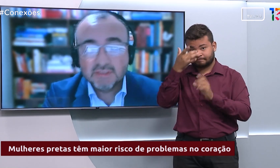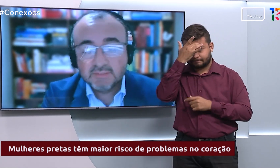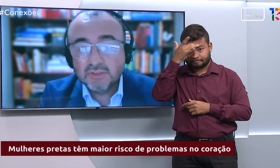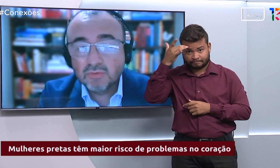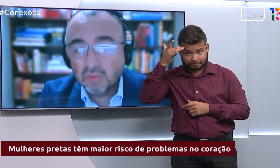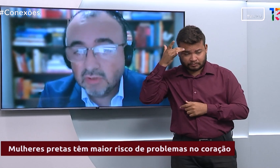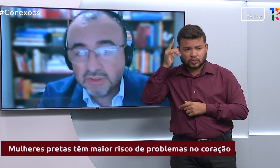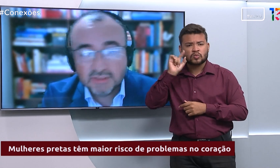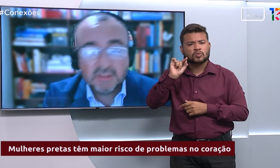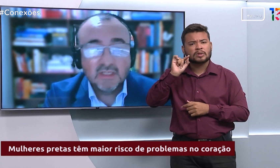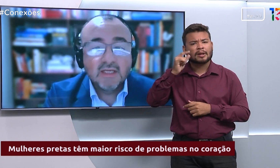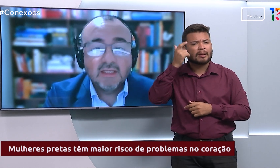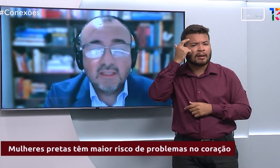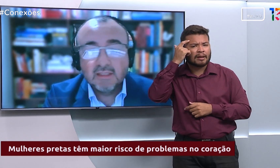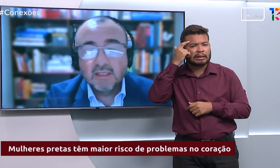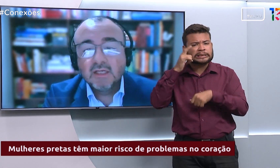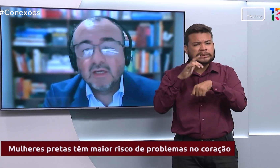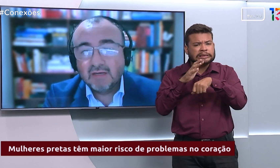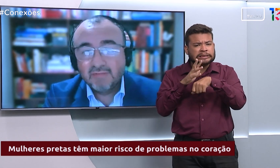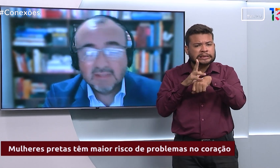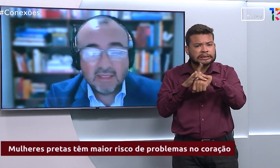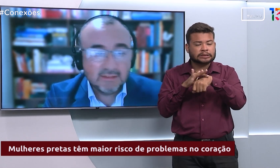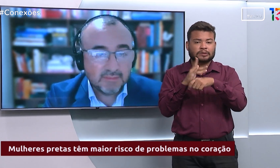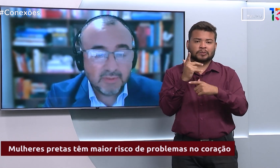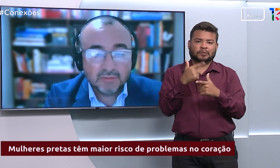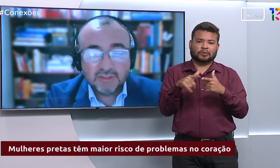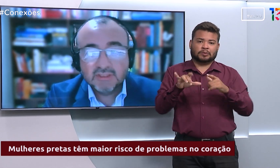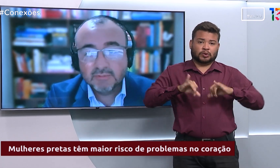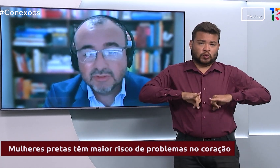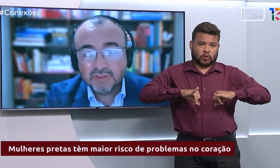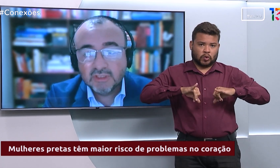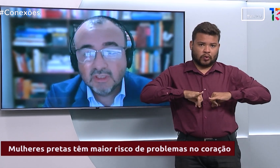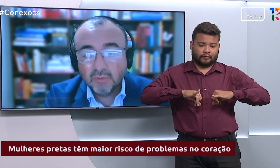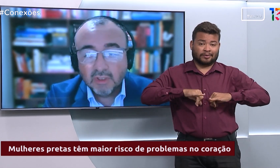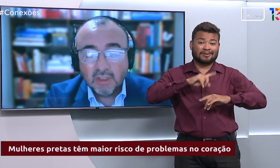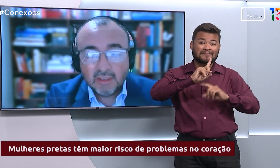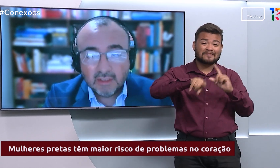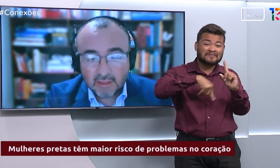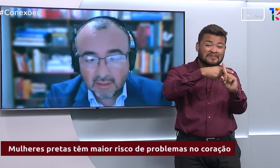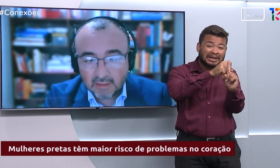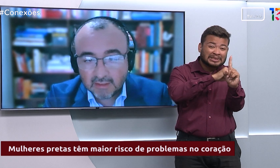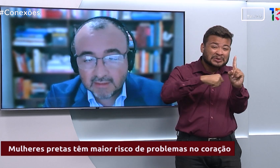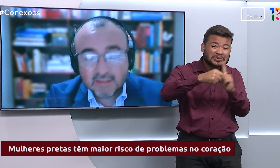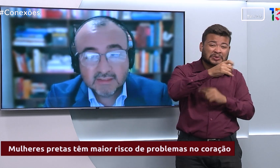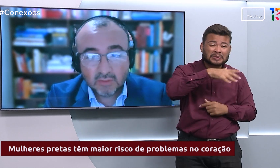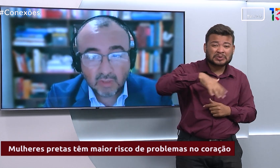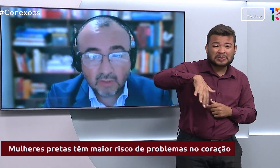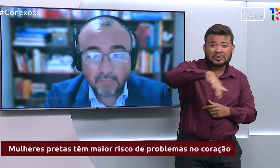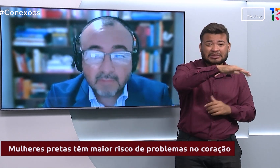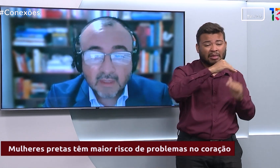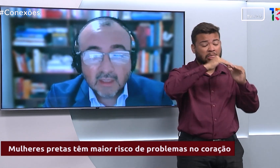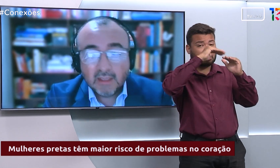doenças psicológicas e afetadas por um sistema social desigual, elas